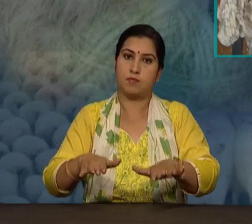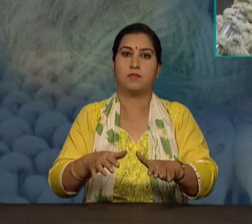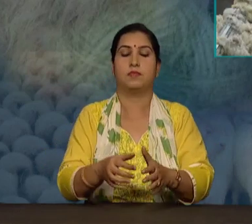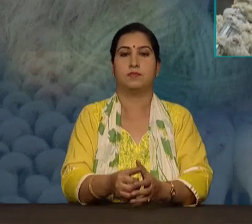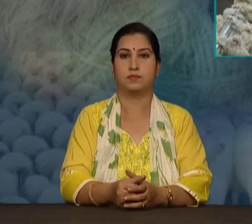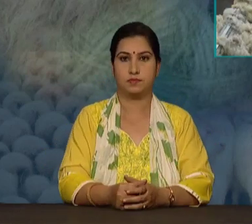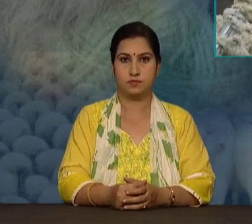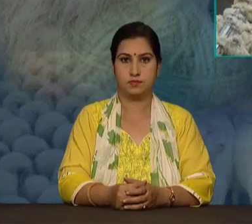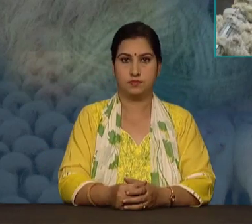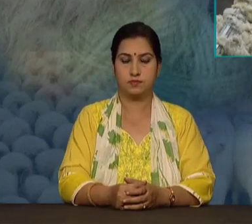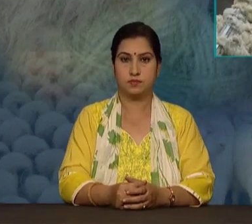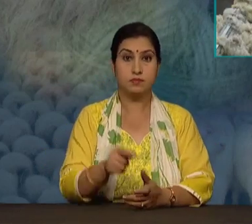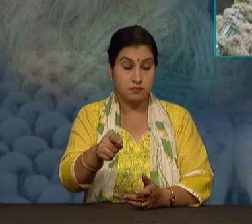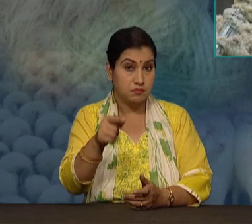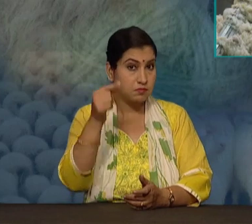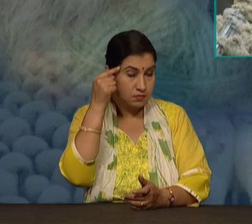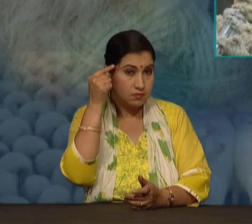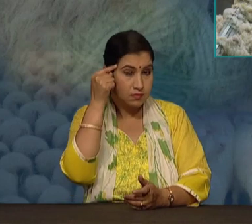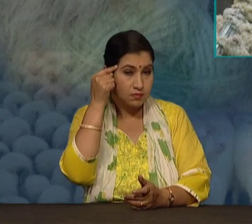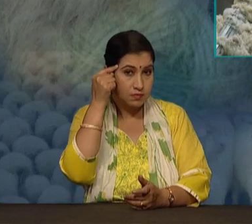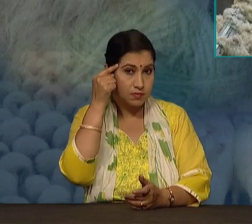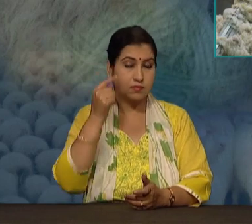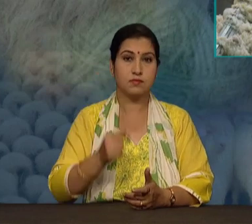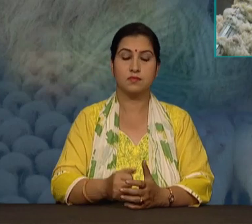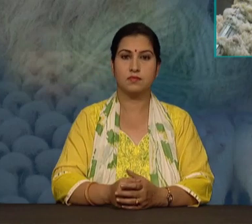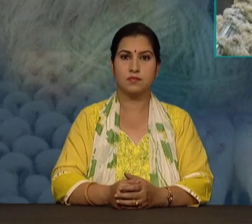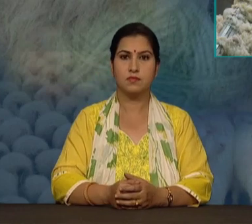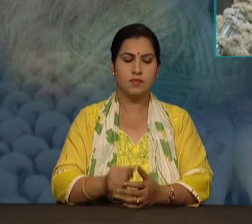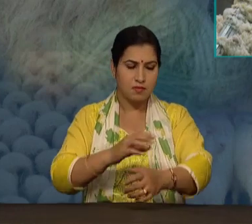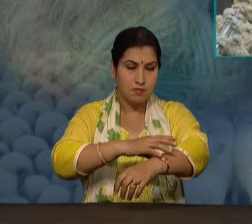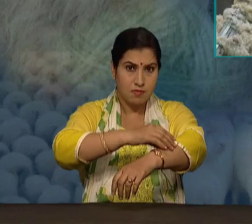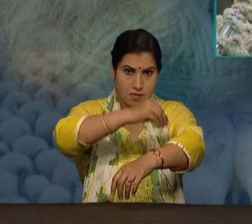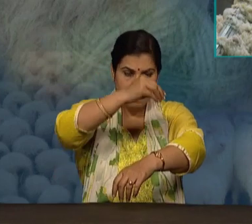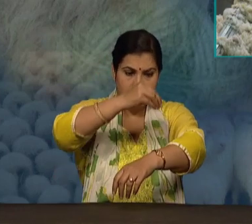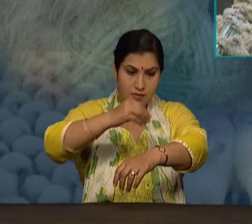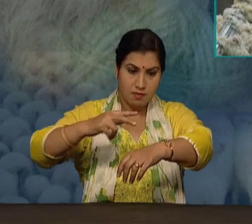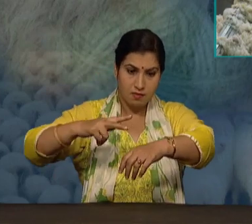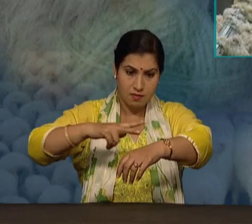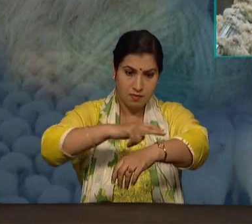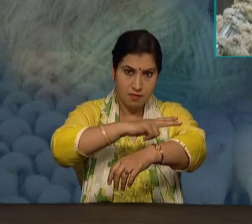आप सोच रहे होंगे कि बाल काटते किस्से हैं